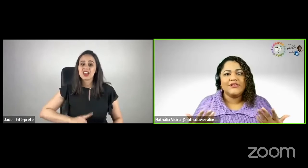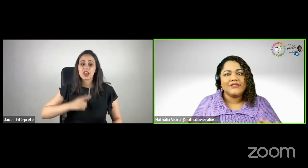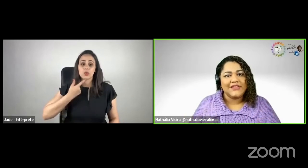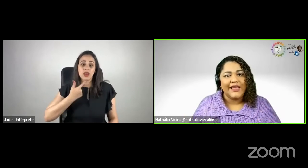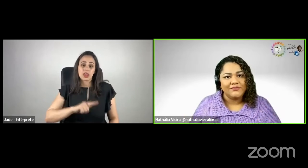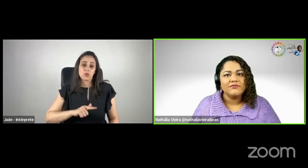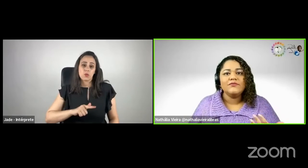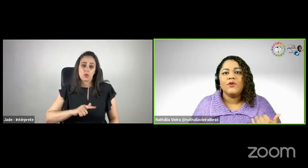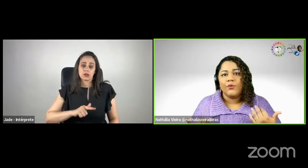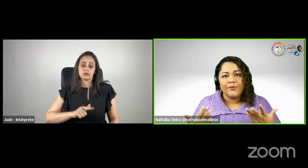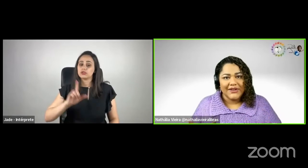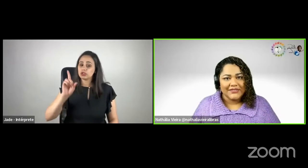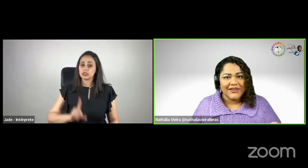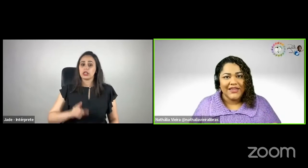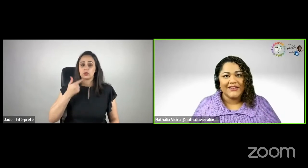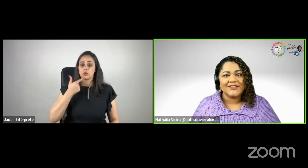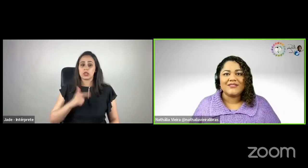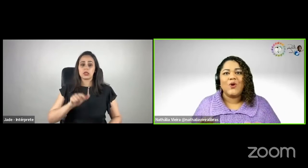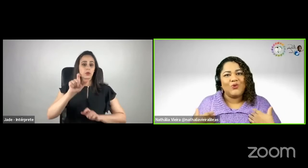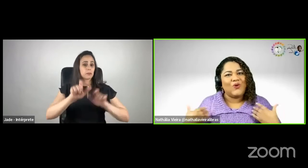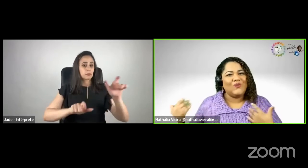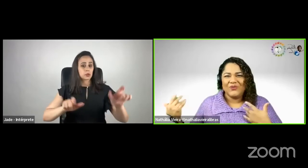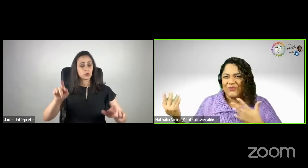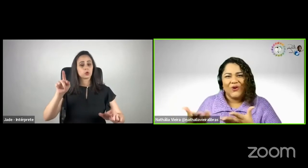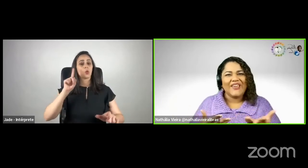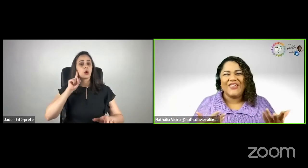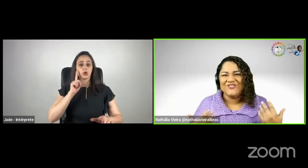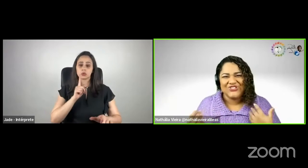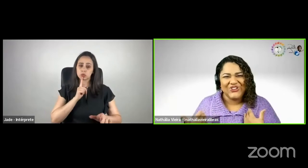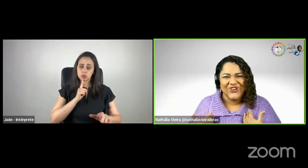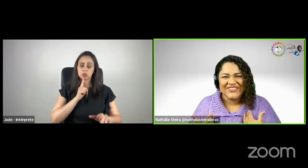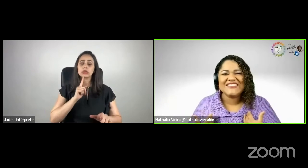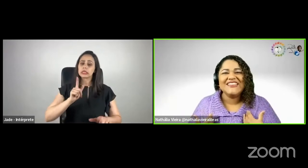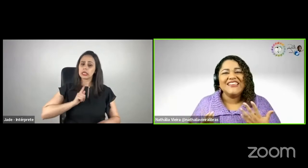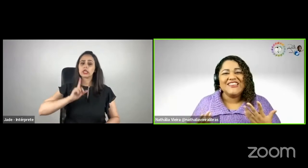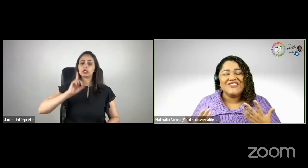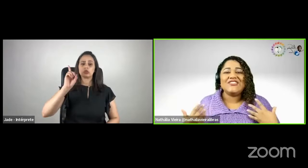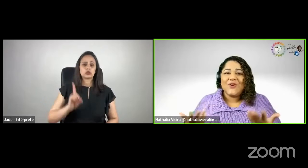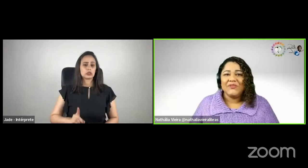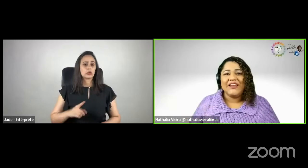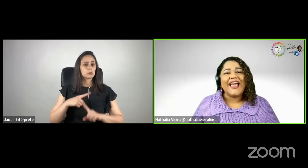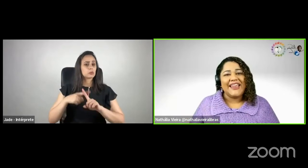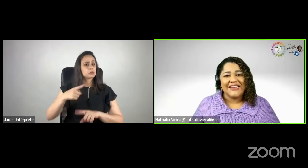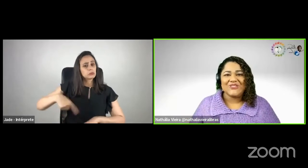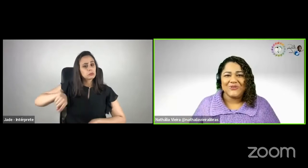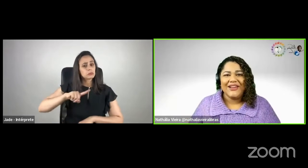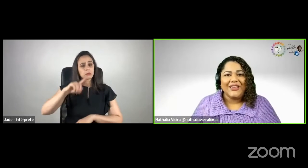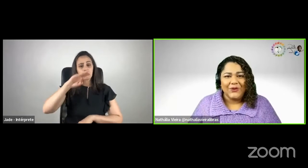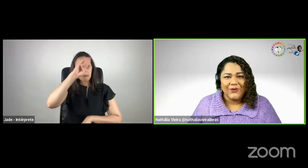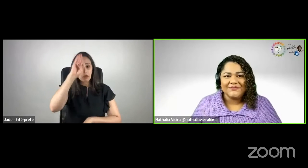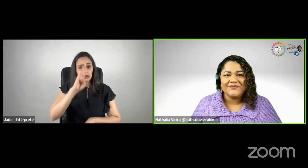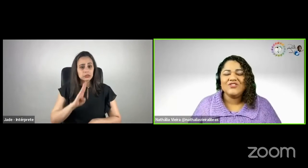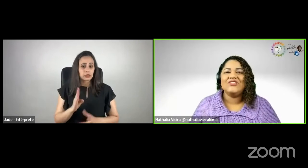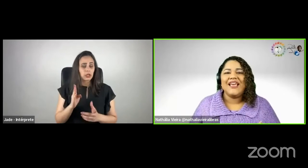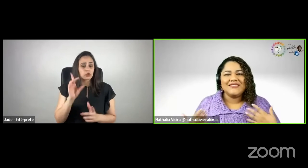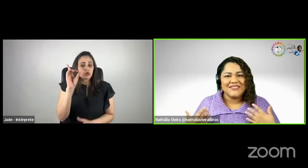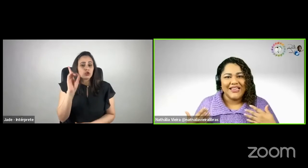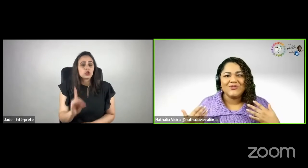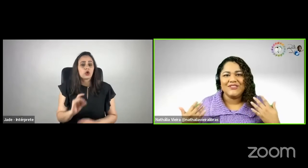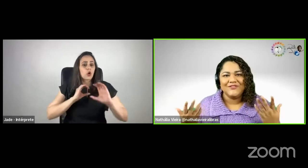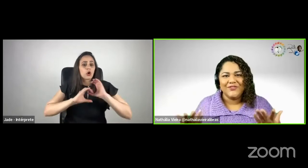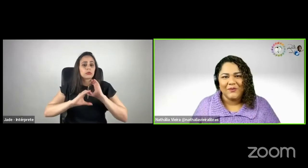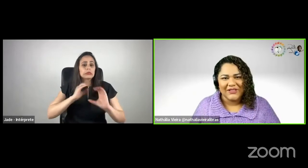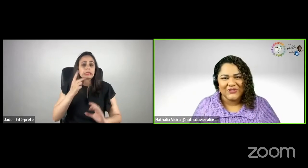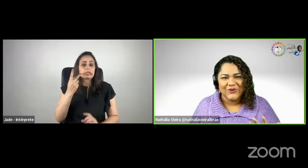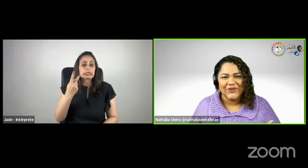pessoas surdas têm, como brasileiras, como qualquer um de nós, de se comunicarem na sua língua, de ter